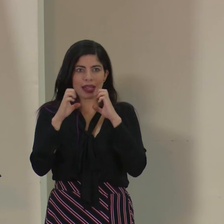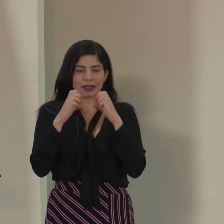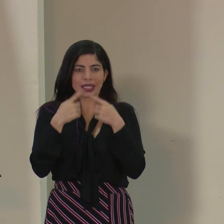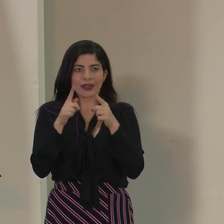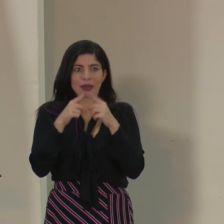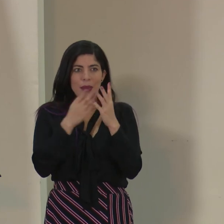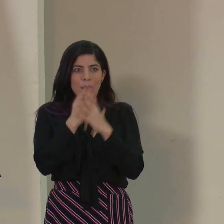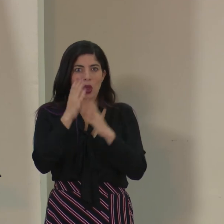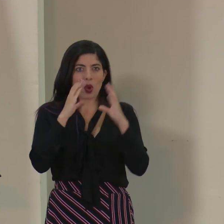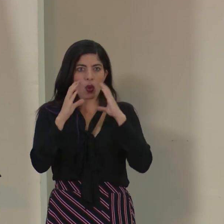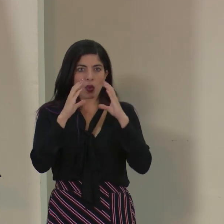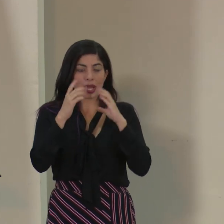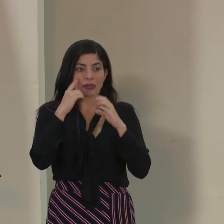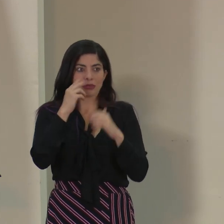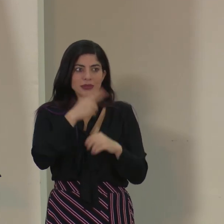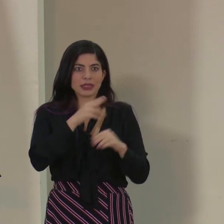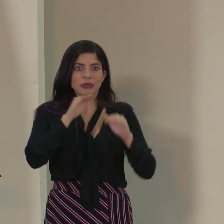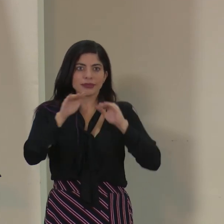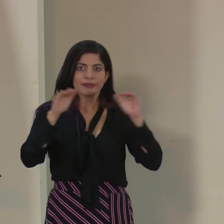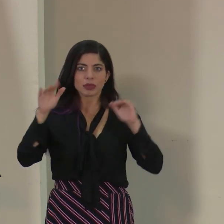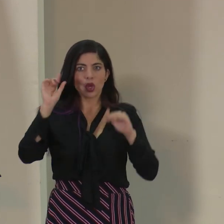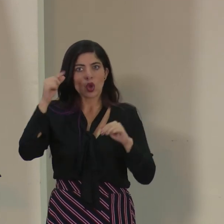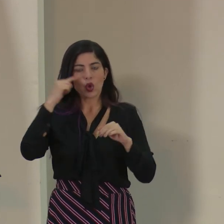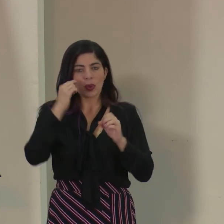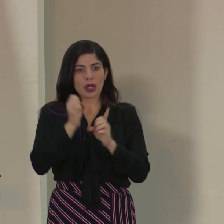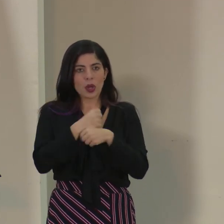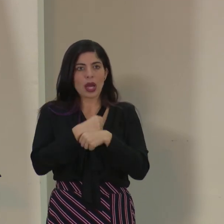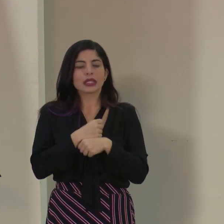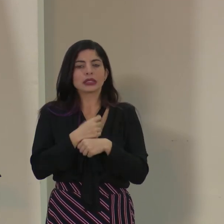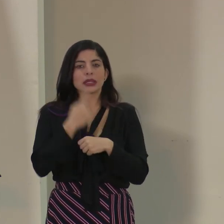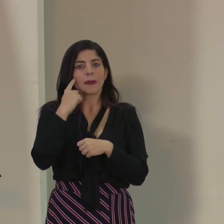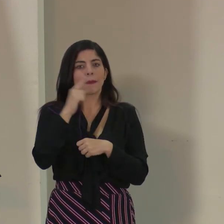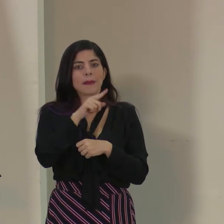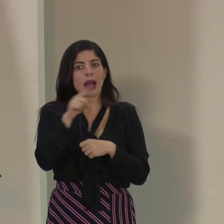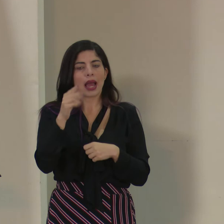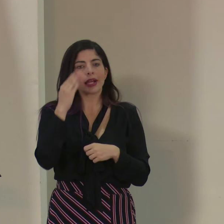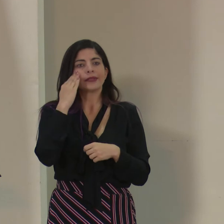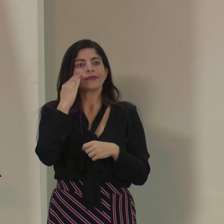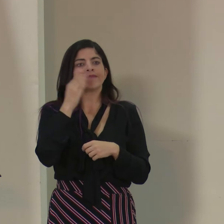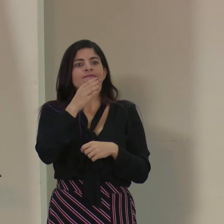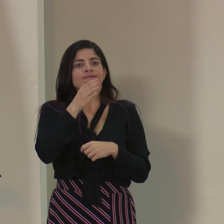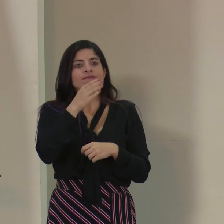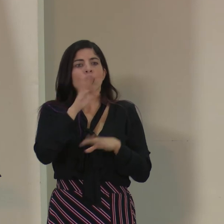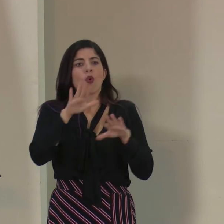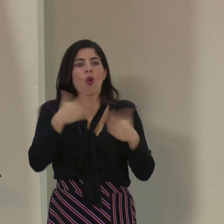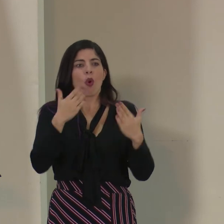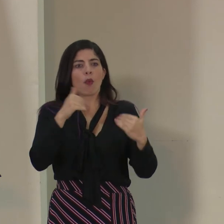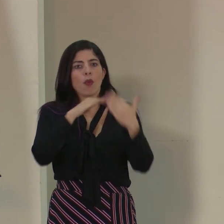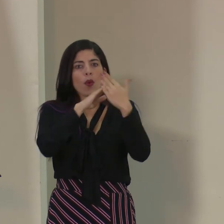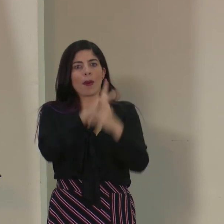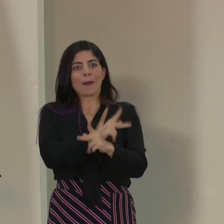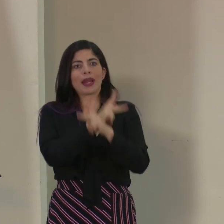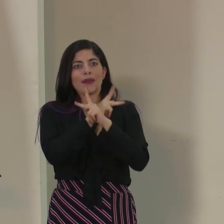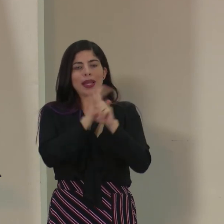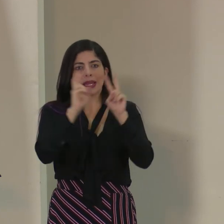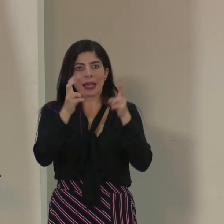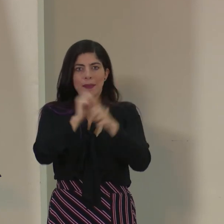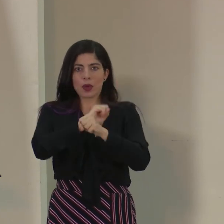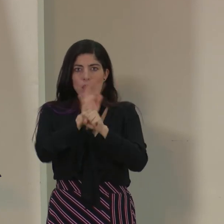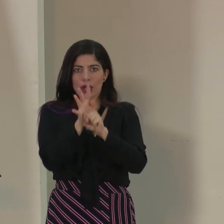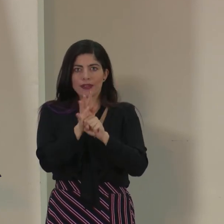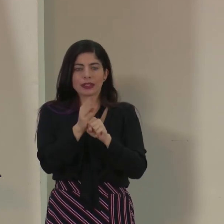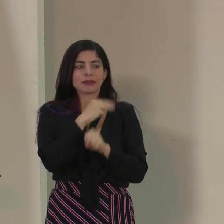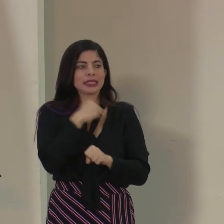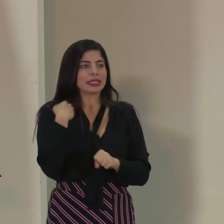comunicación en este llamado que está haciendo el Gobierno de la República para atender las recomendaciones, para enfrentar y prevenir el tema del coronavirus.